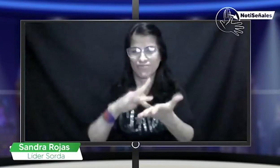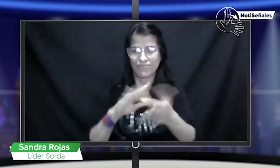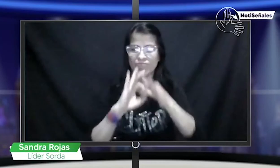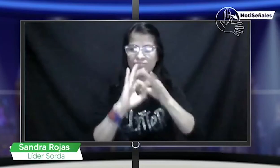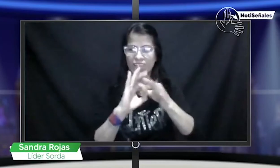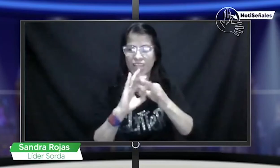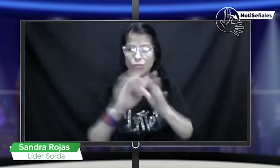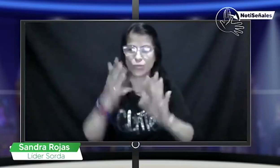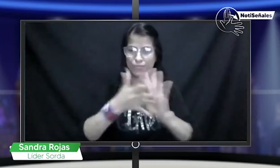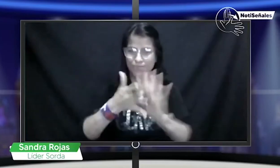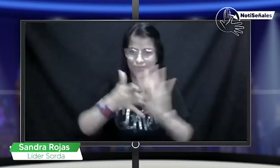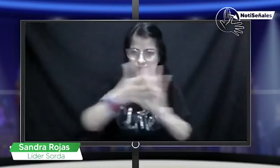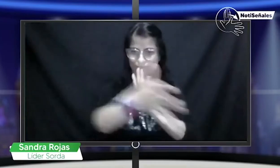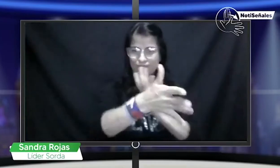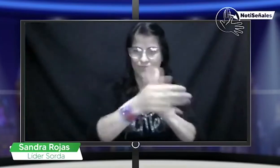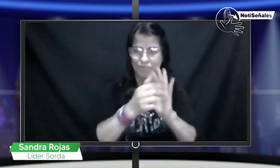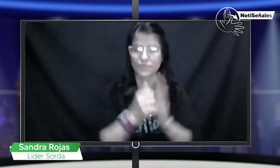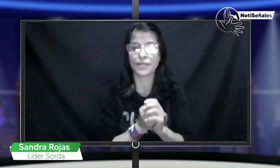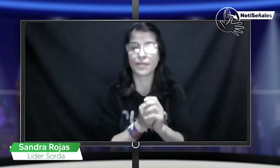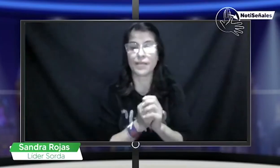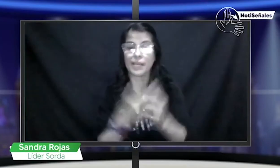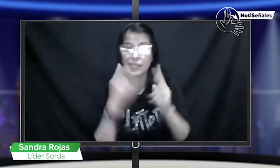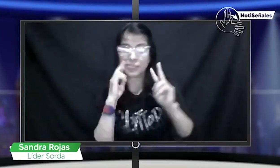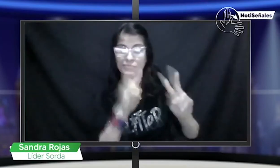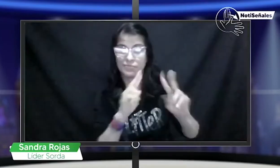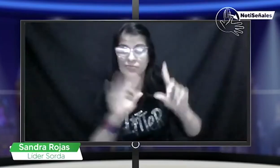Agradecemos la invitación desde FENASCOL a Noticeñales